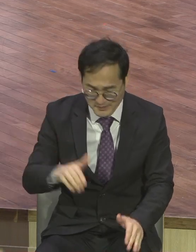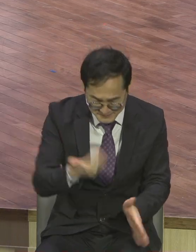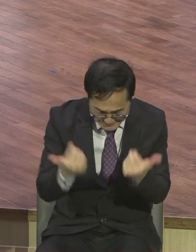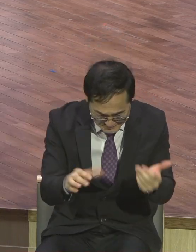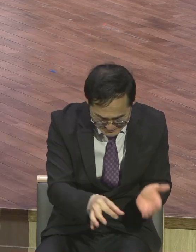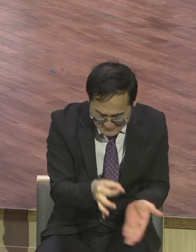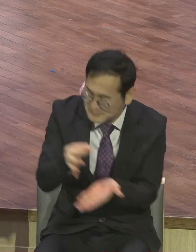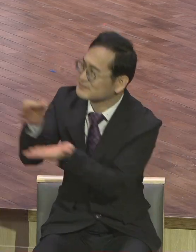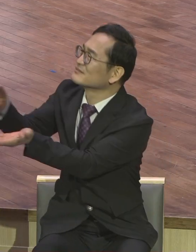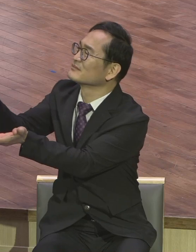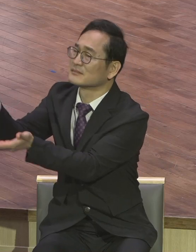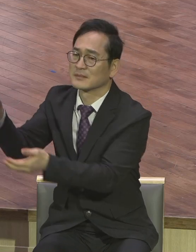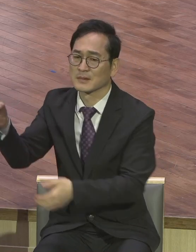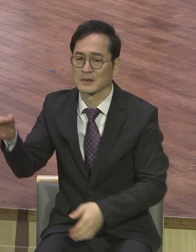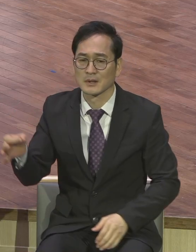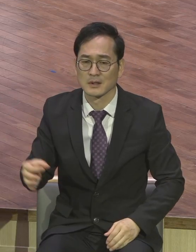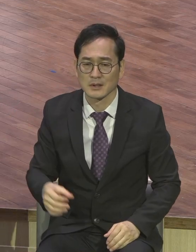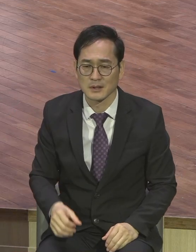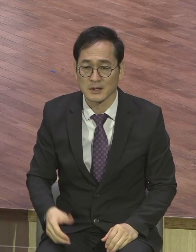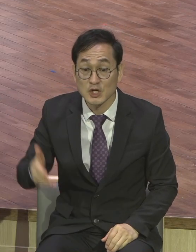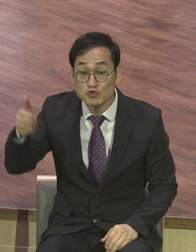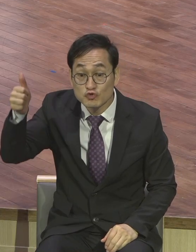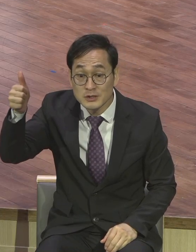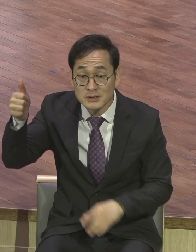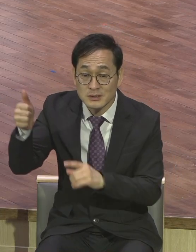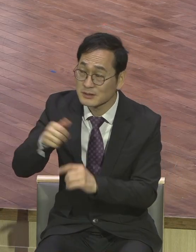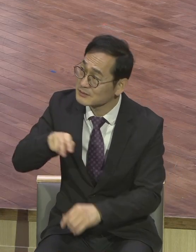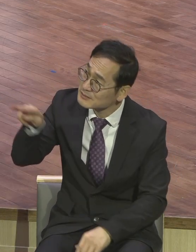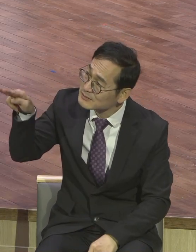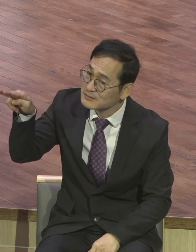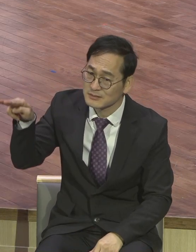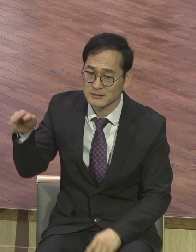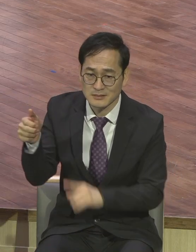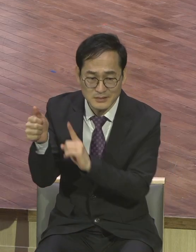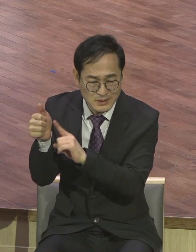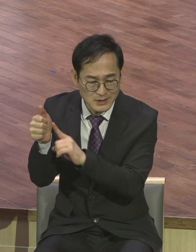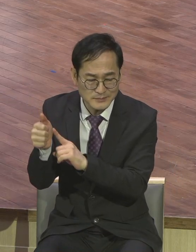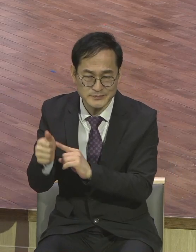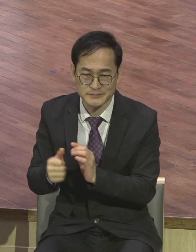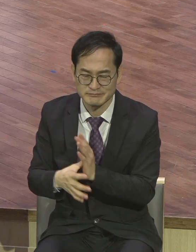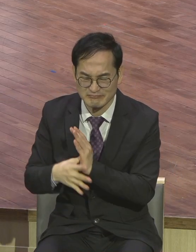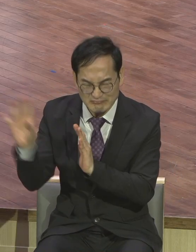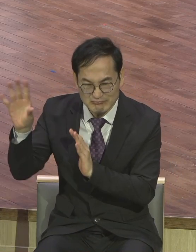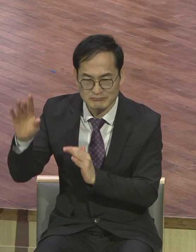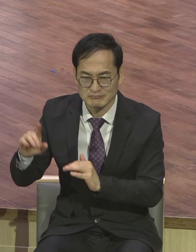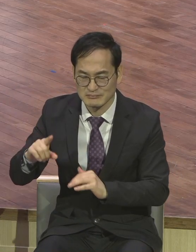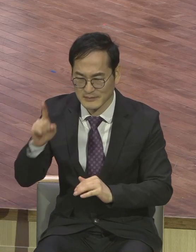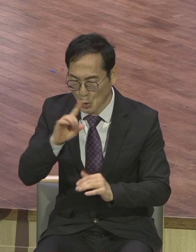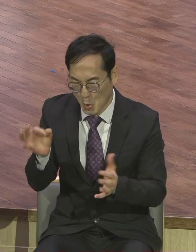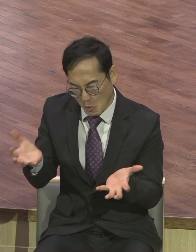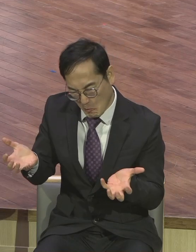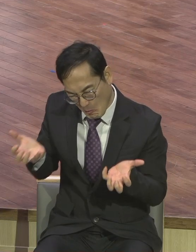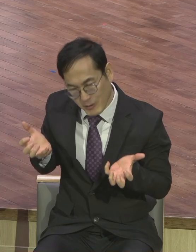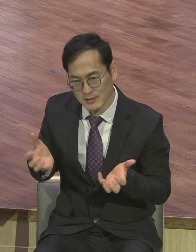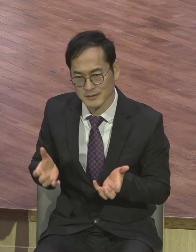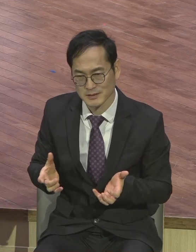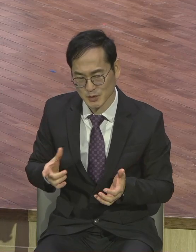이 종은 주인을 마치 어떻게 보냐 하니까 아주 질이 나쁜 구두새나 불로 소득을